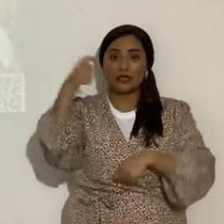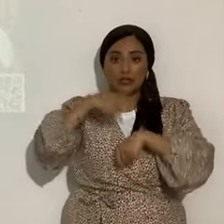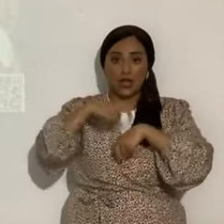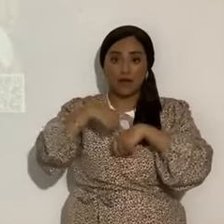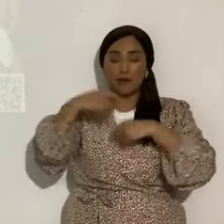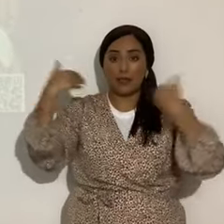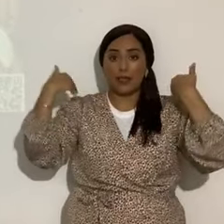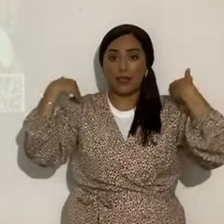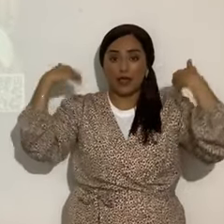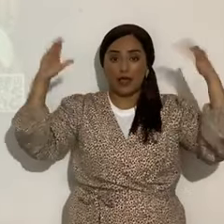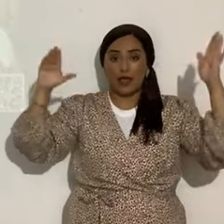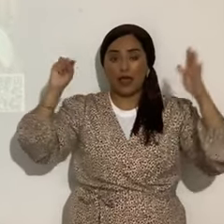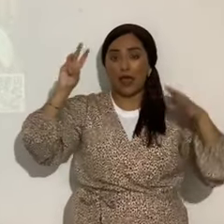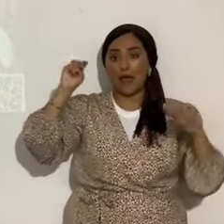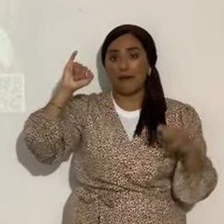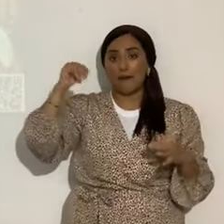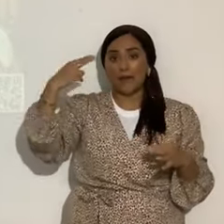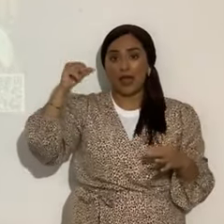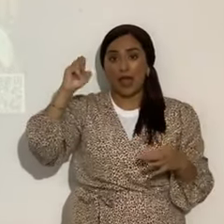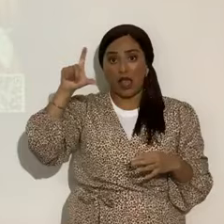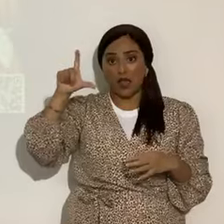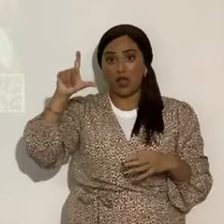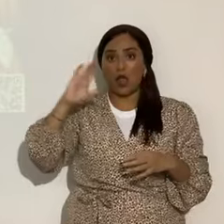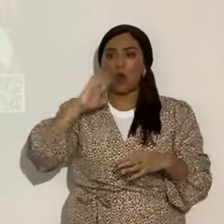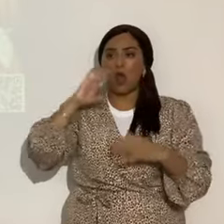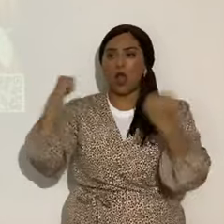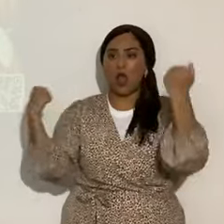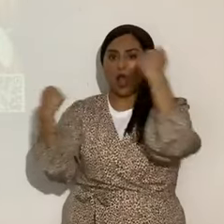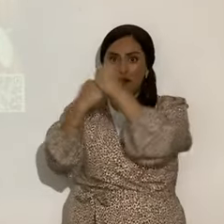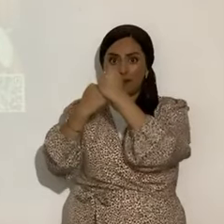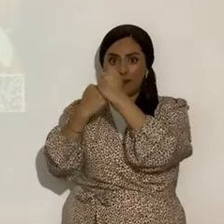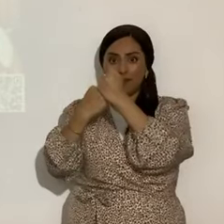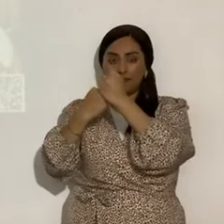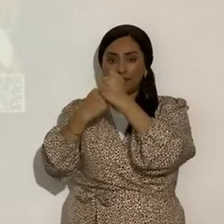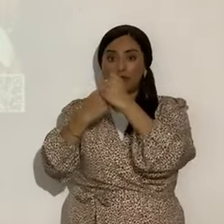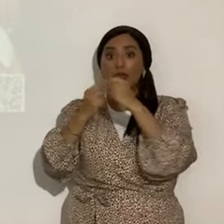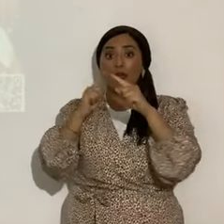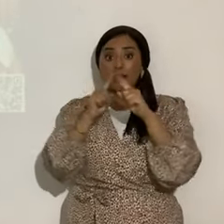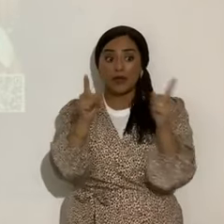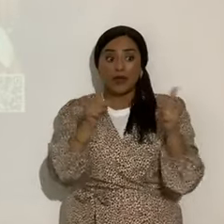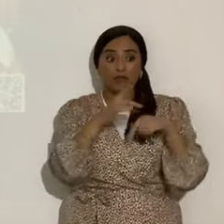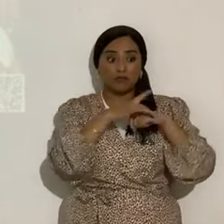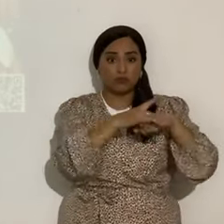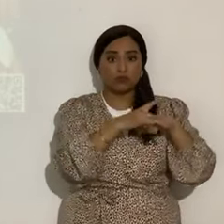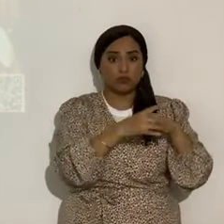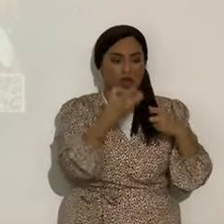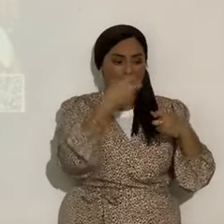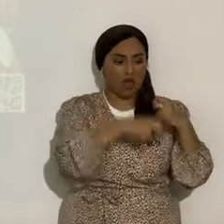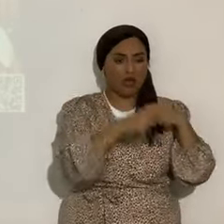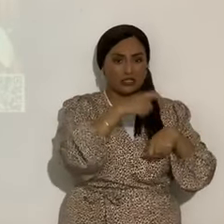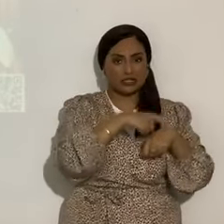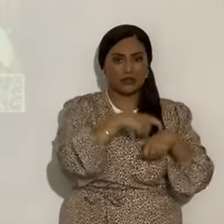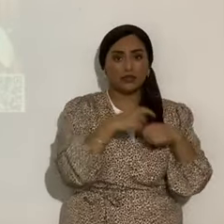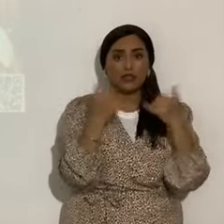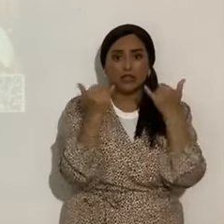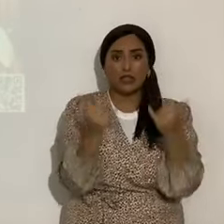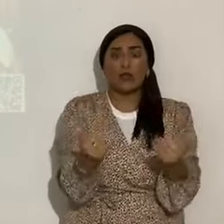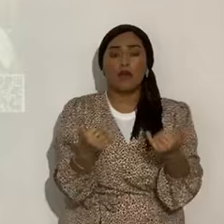está de parte de los hijos de tu pueblo. Y será tiempo de angustia. Quiero que sepan que ahorita hay miles, atención,